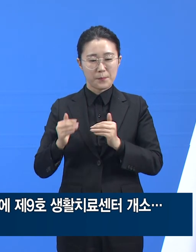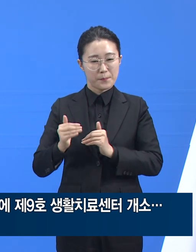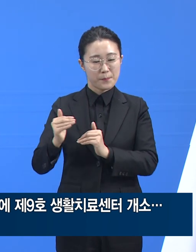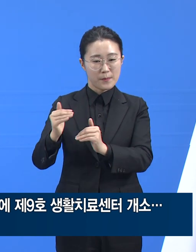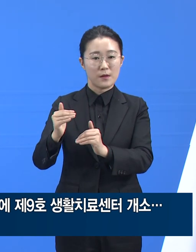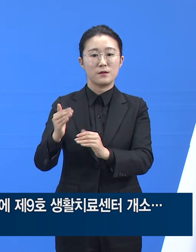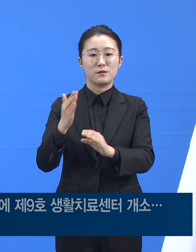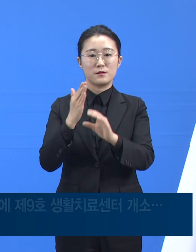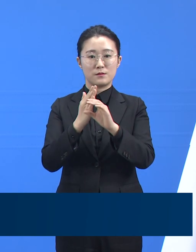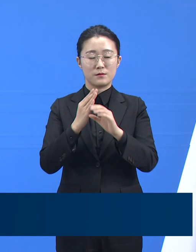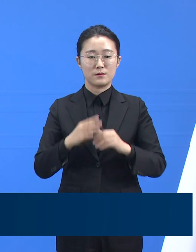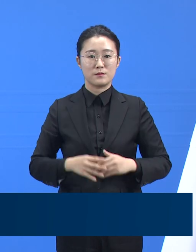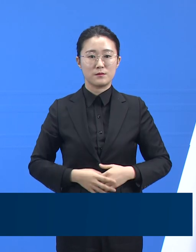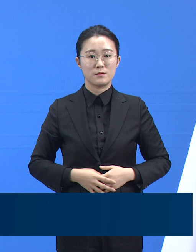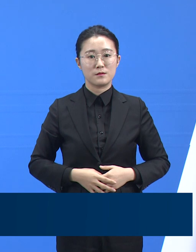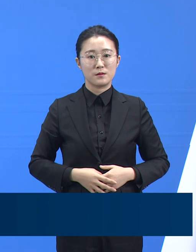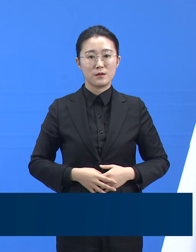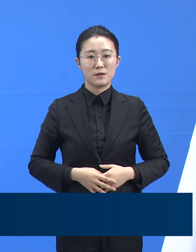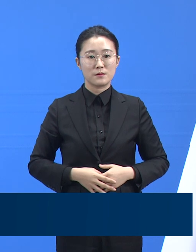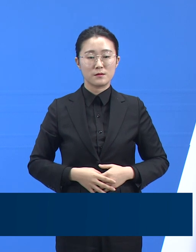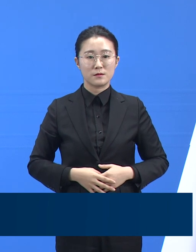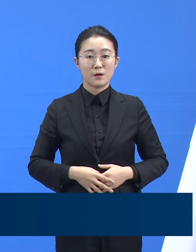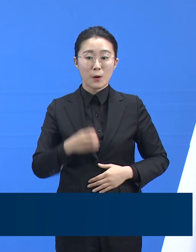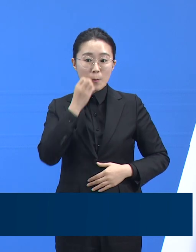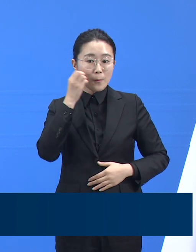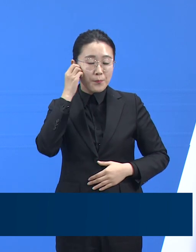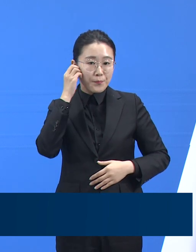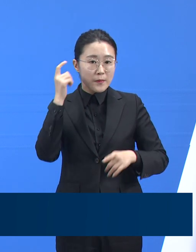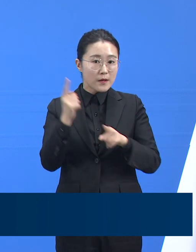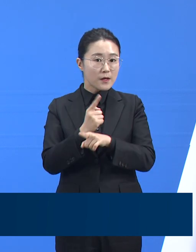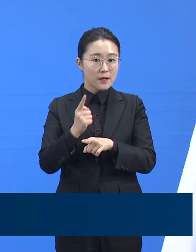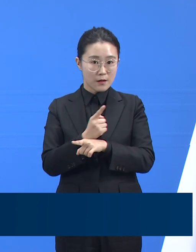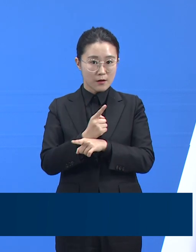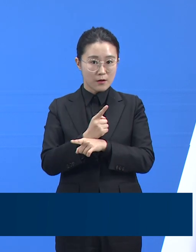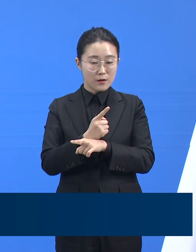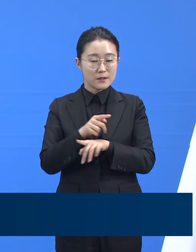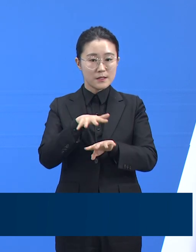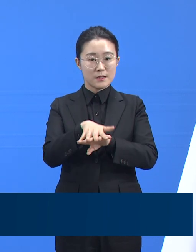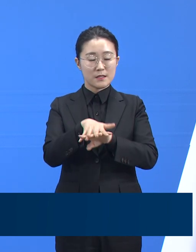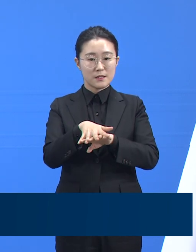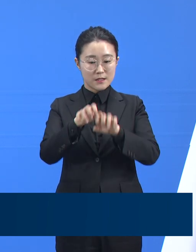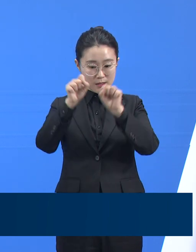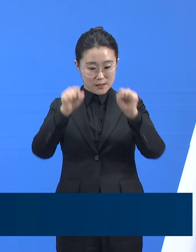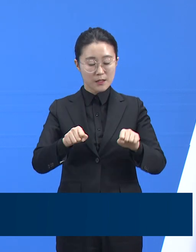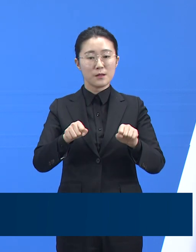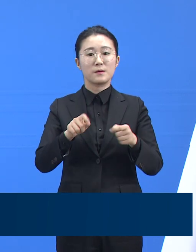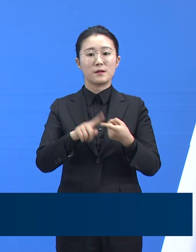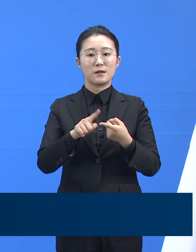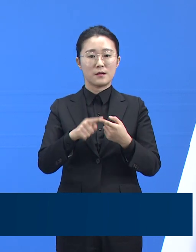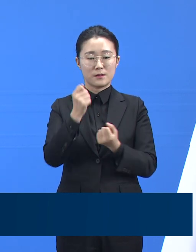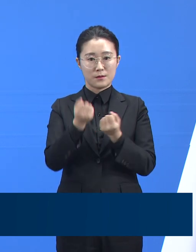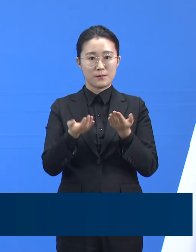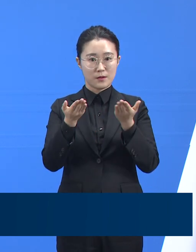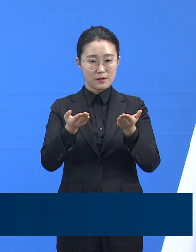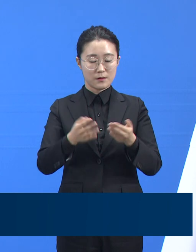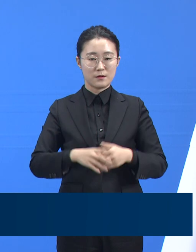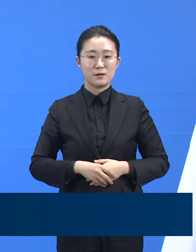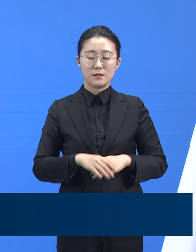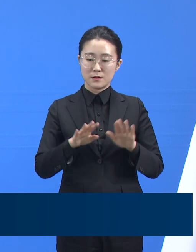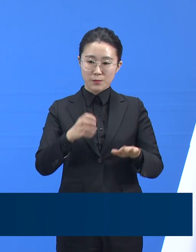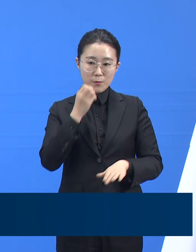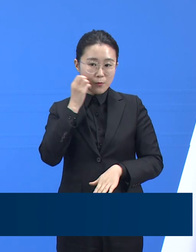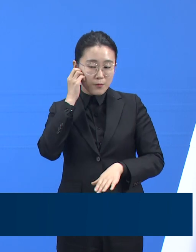다음은 경기도 홈케어 시스템 현황입니다. 12월 14일 22시 기준 경기도 홈케어 모니터링 인원은